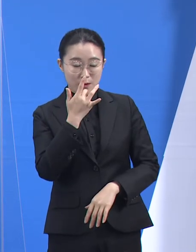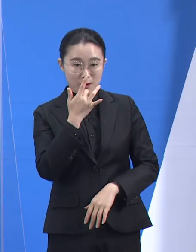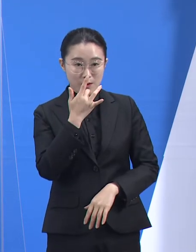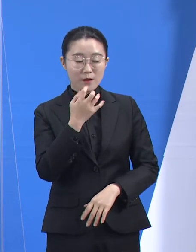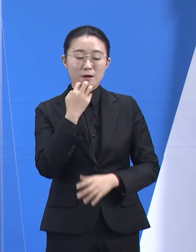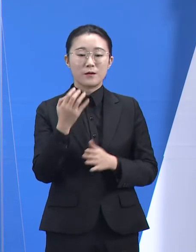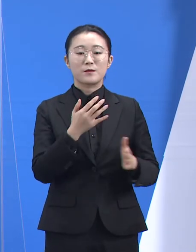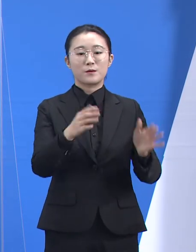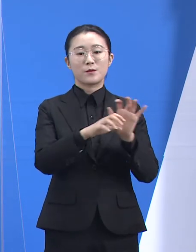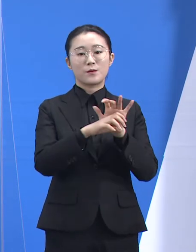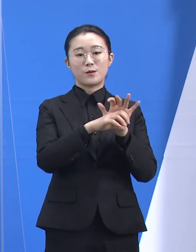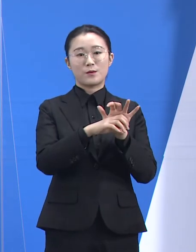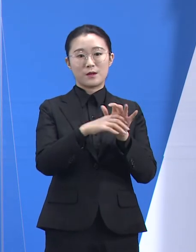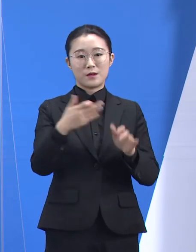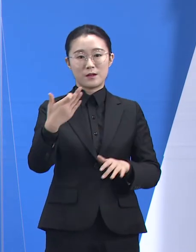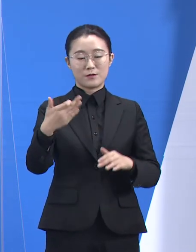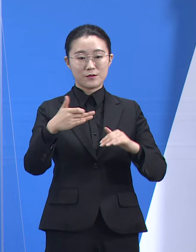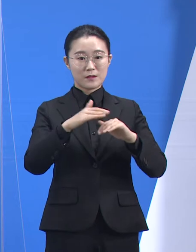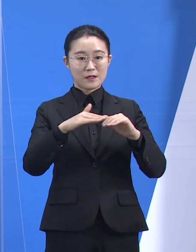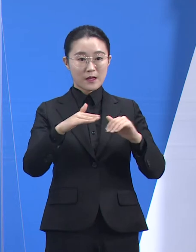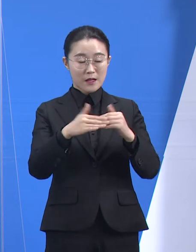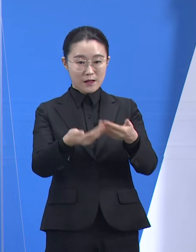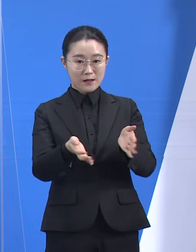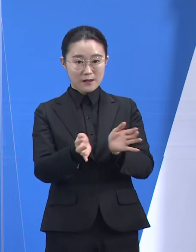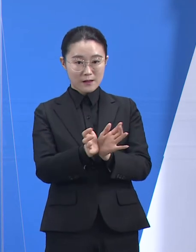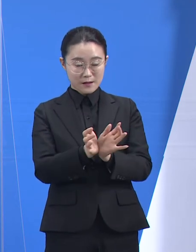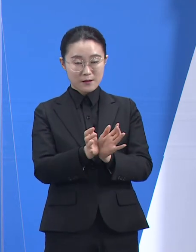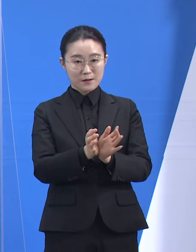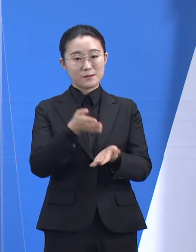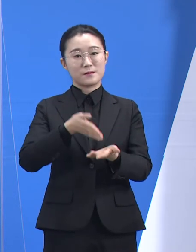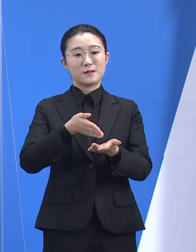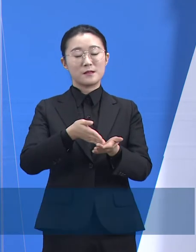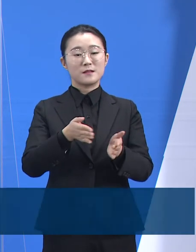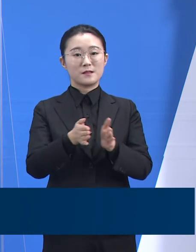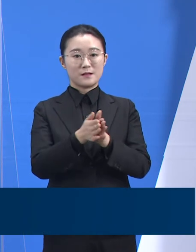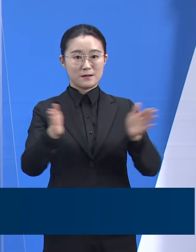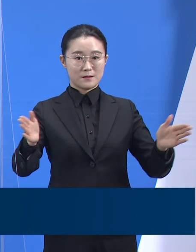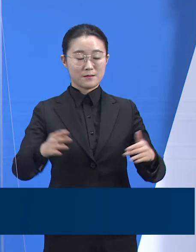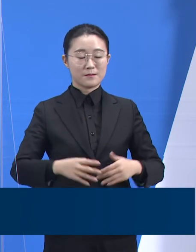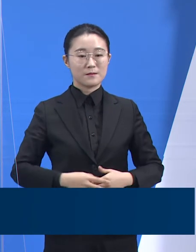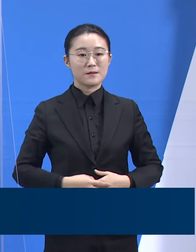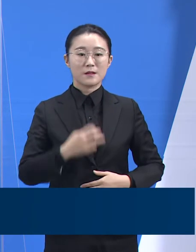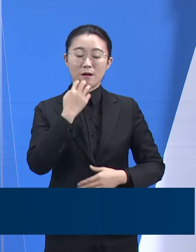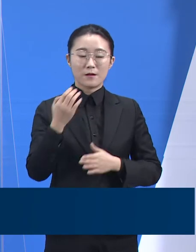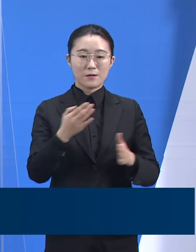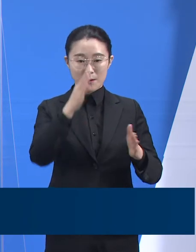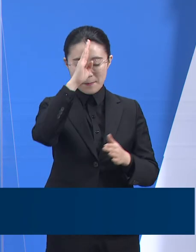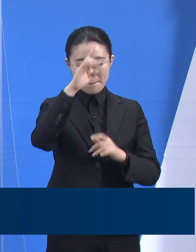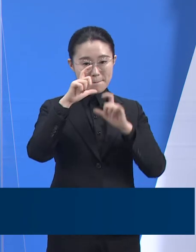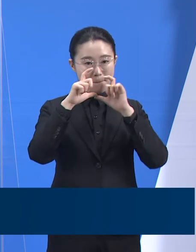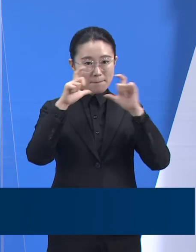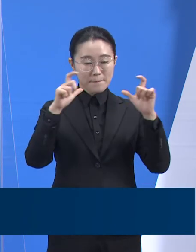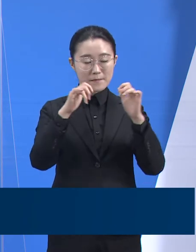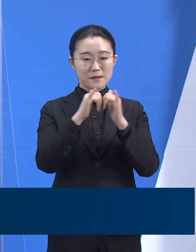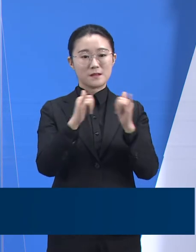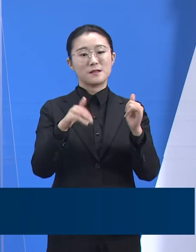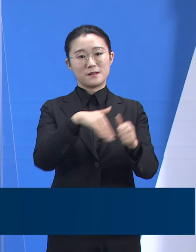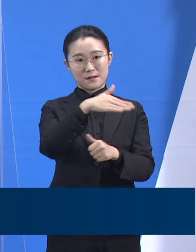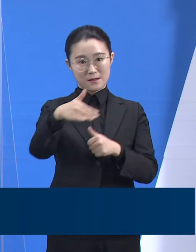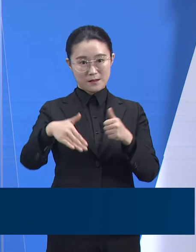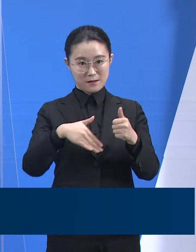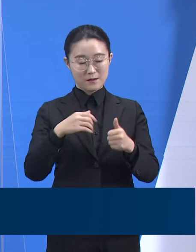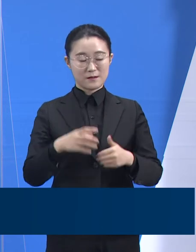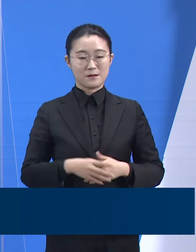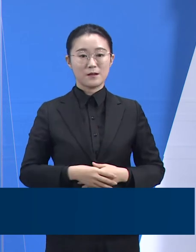대응 관련 정례 기자회견을 시작하겠습니다. 경기도의 확진자 발생 현황입니다. 12월 29일